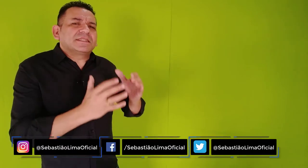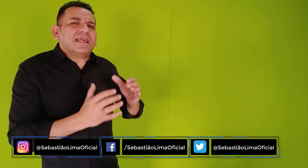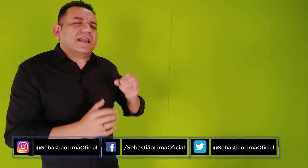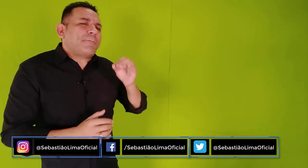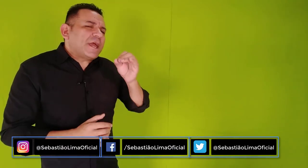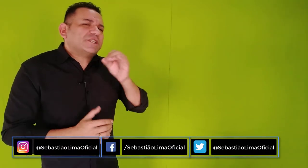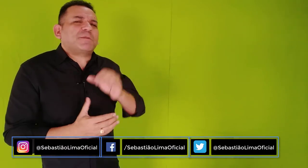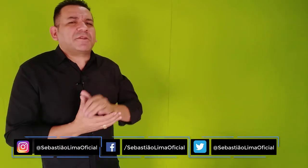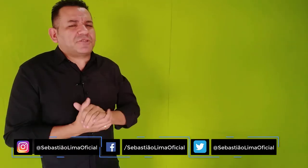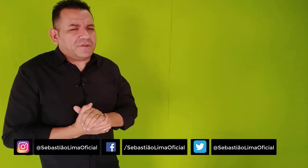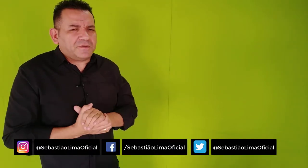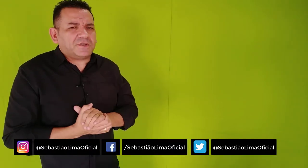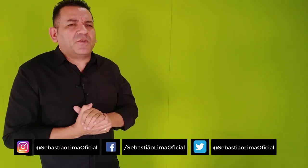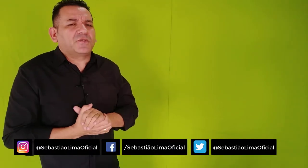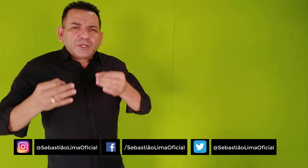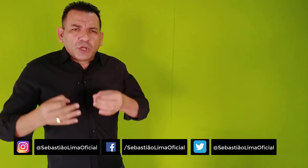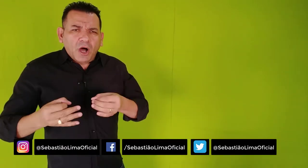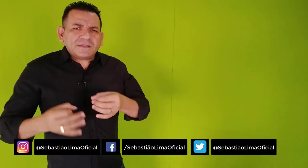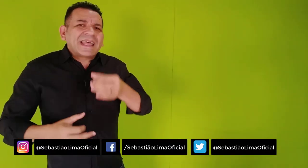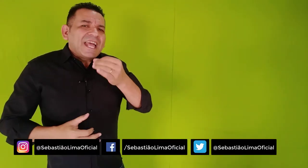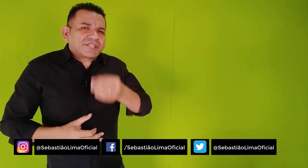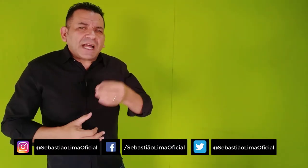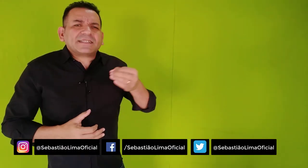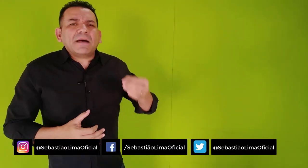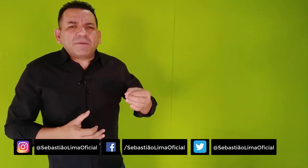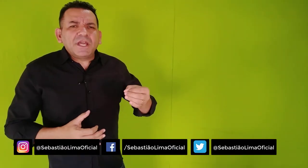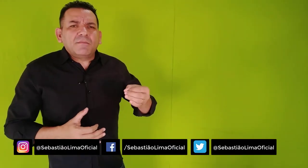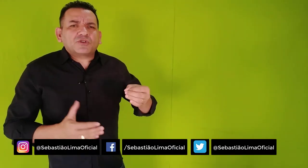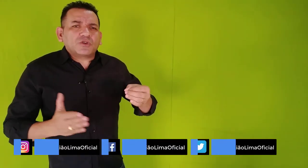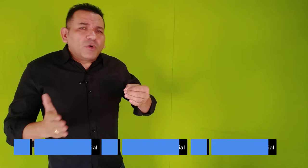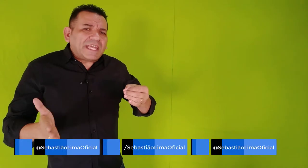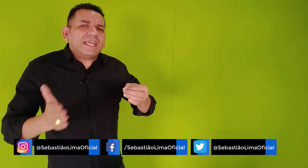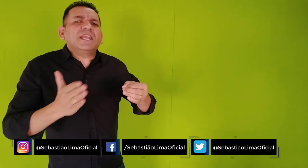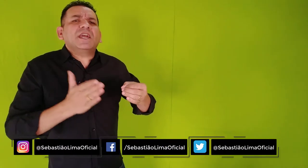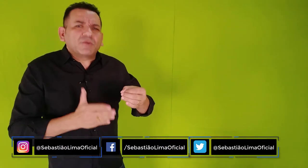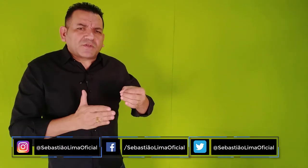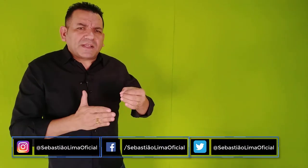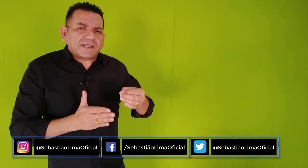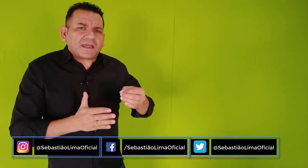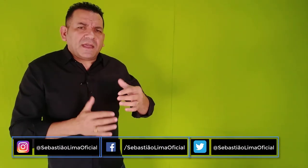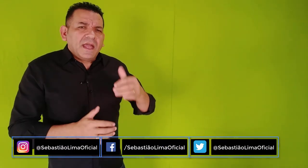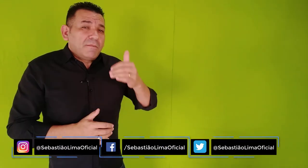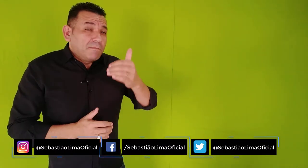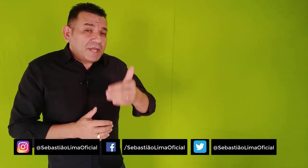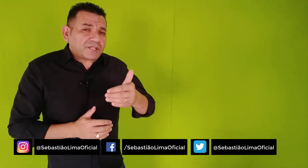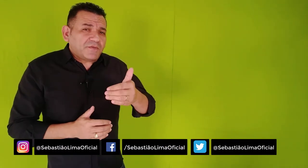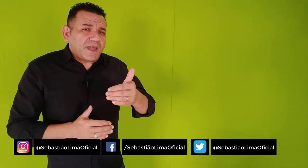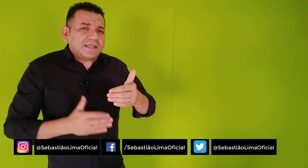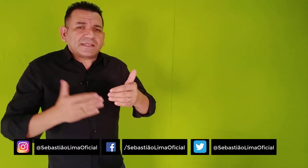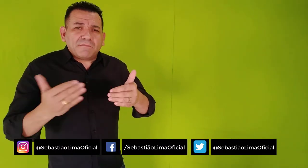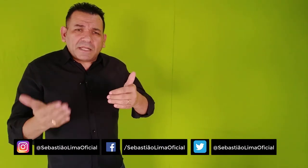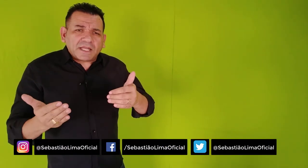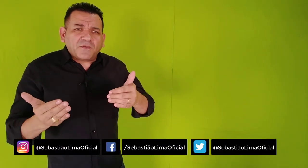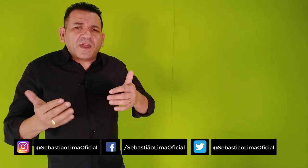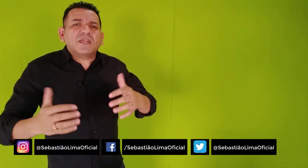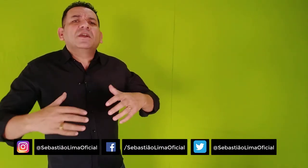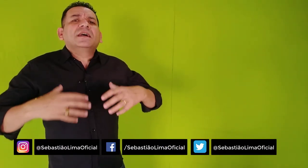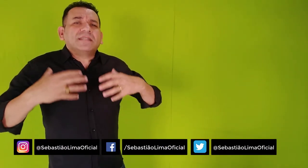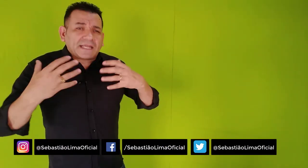dela a perspectiva de futuro. Nós já sabíamos o que iríamos fazer. Mês que vem, semana que vem, daqui